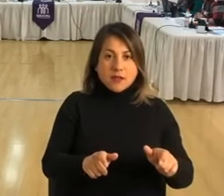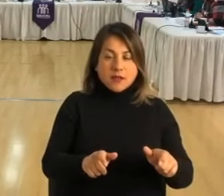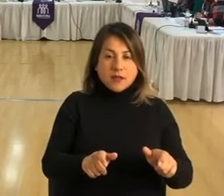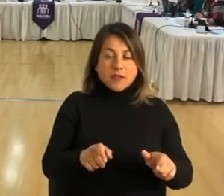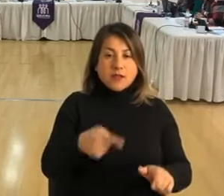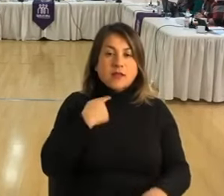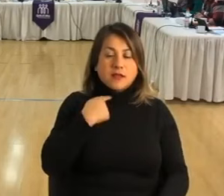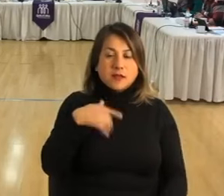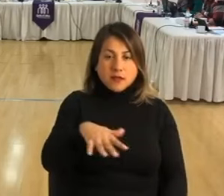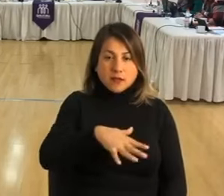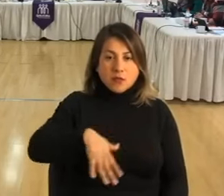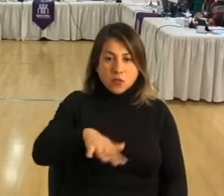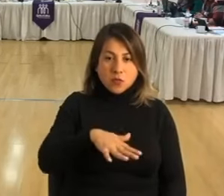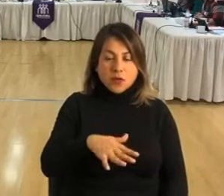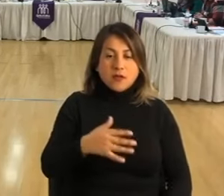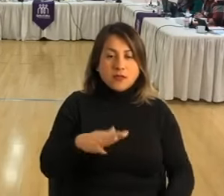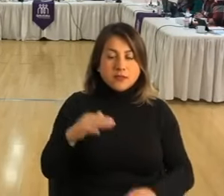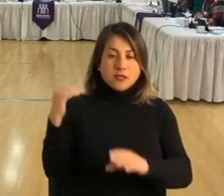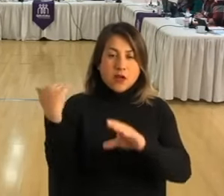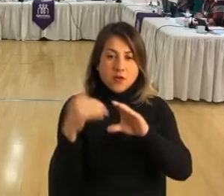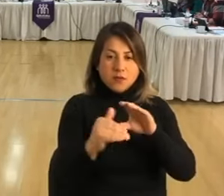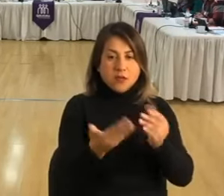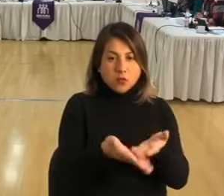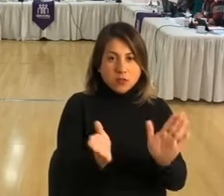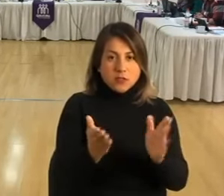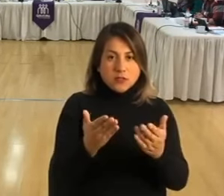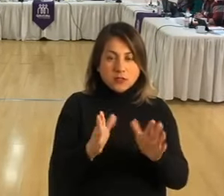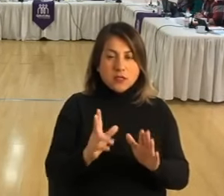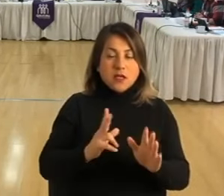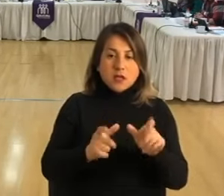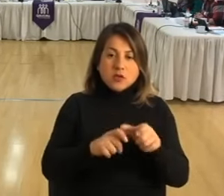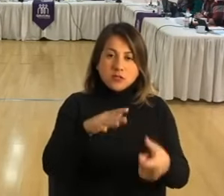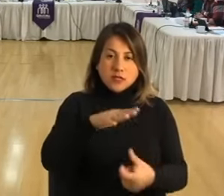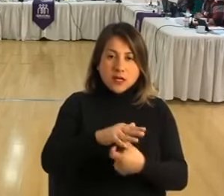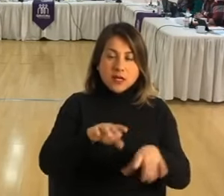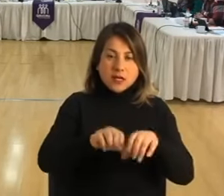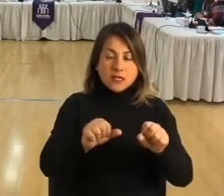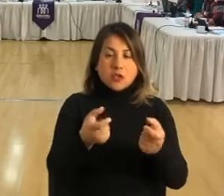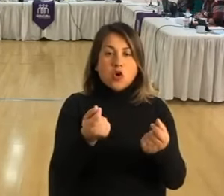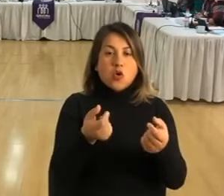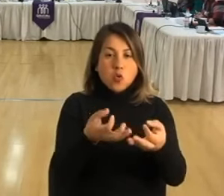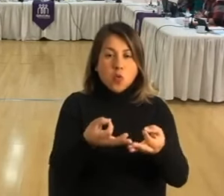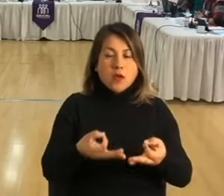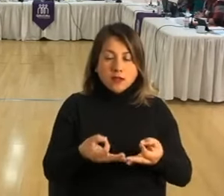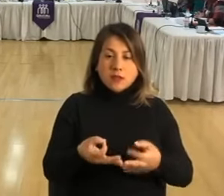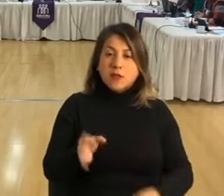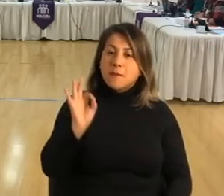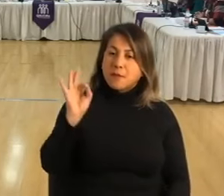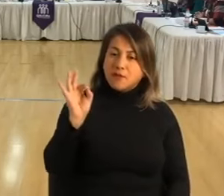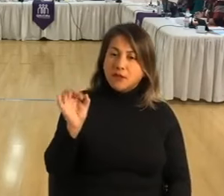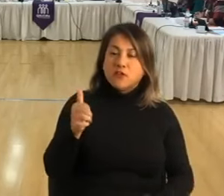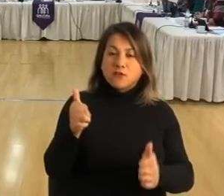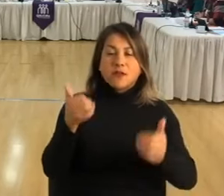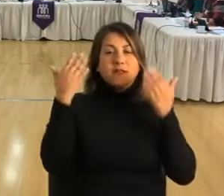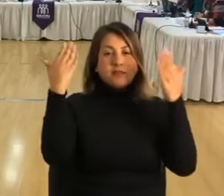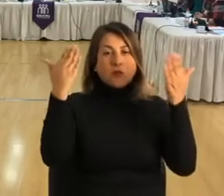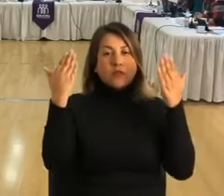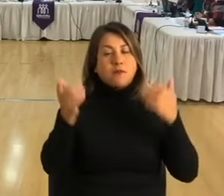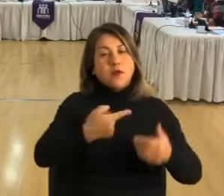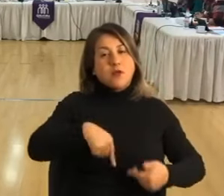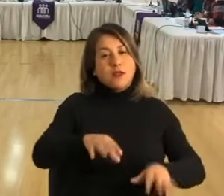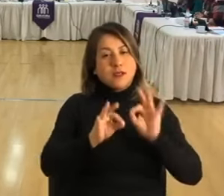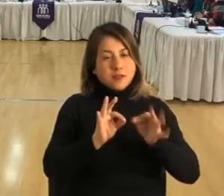Entonces, este escalafón es el se hizo llegar a consejales. Eso es todo cuanto tengo a cuenta, alcaldesa. Perfecto, saludamos a nuestra